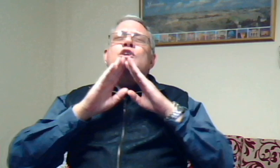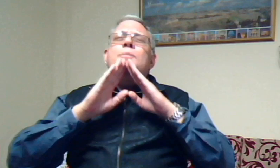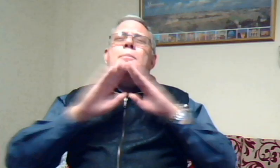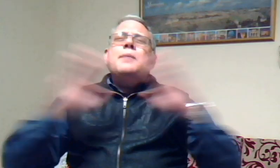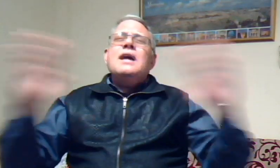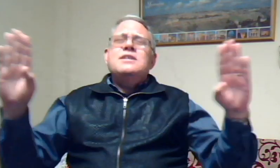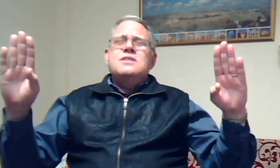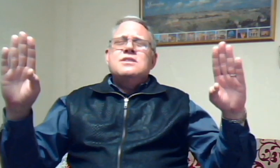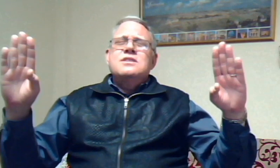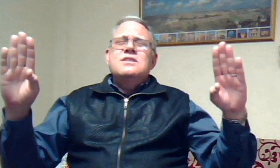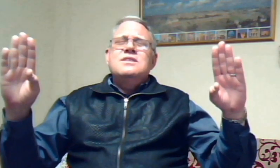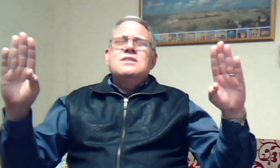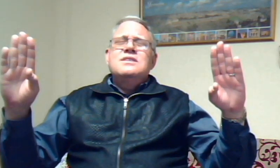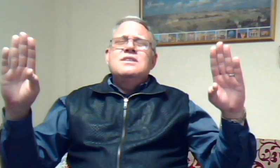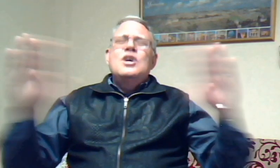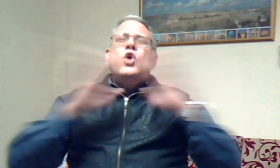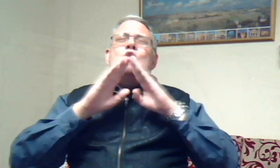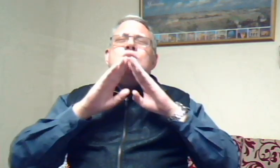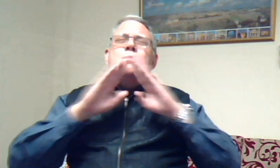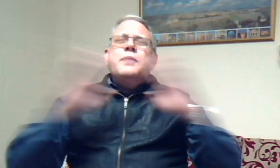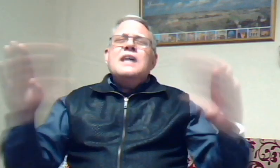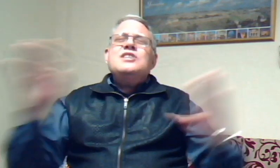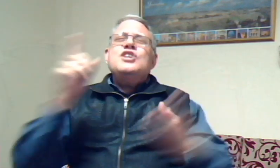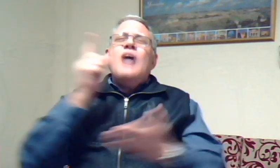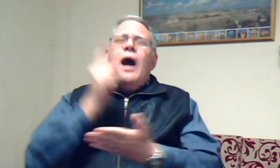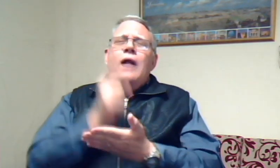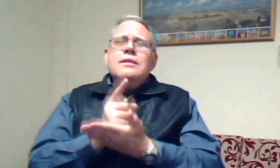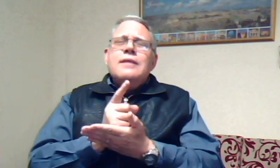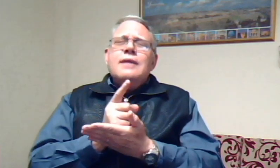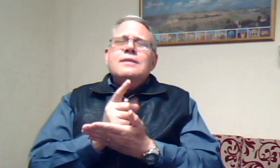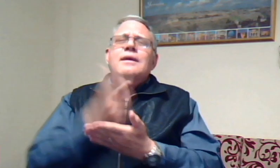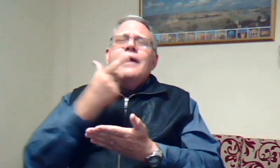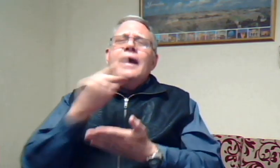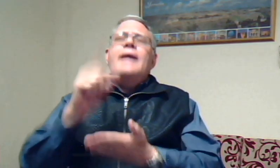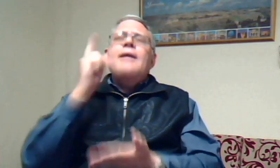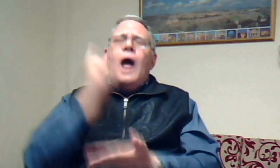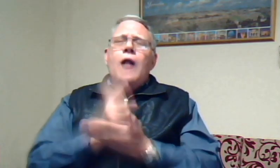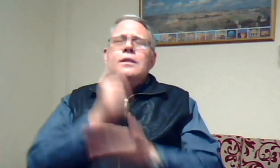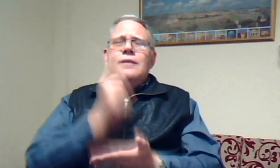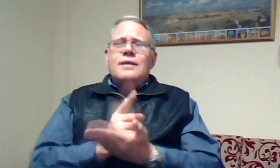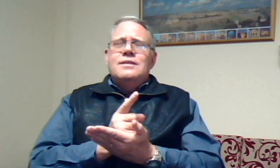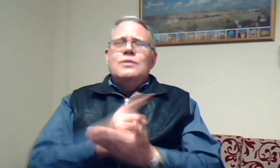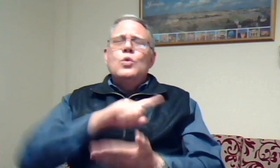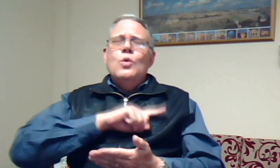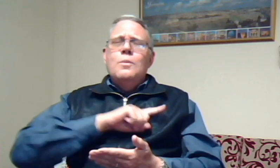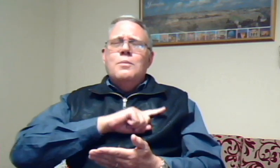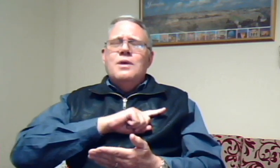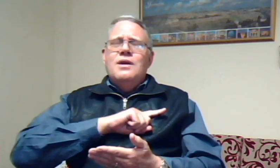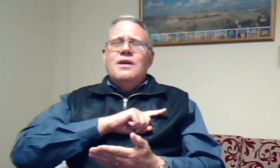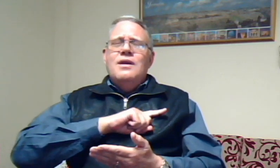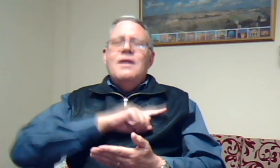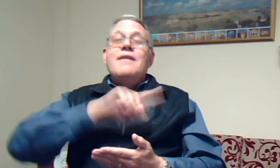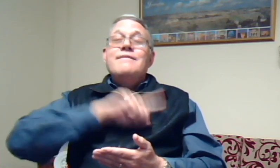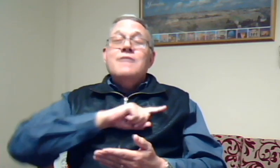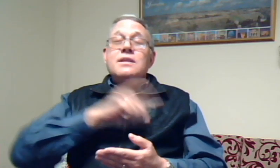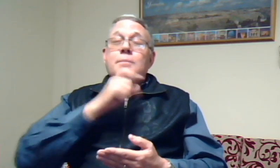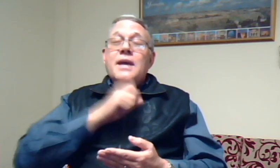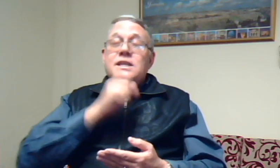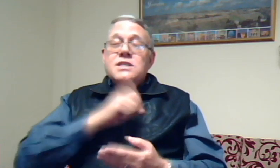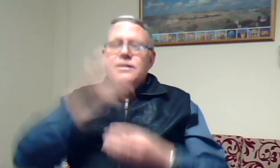prijs. Ons prijs die altyd en altyd. Hoekom? want mense wat